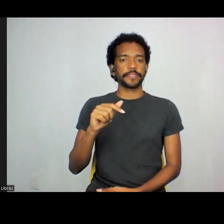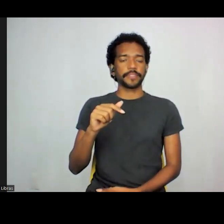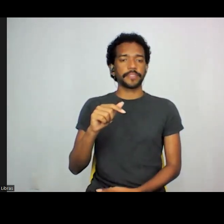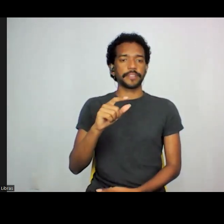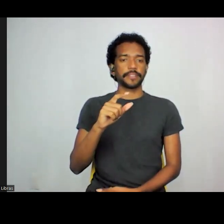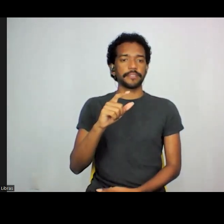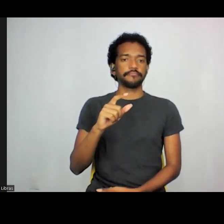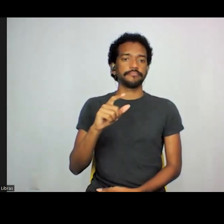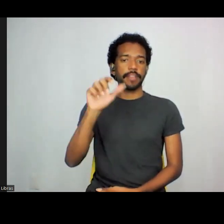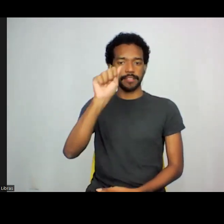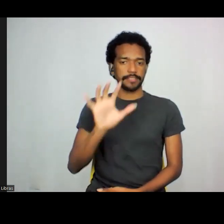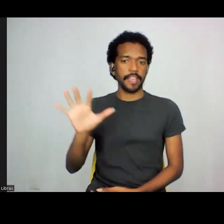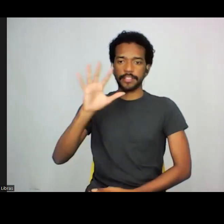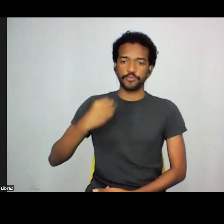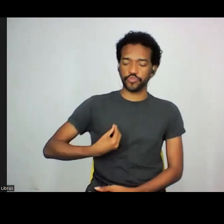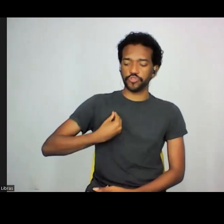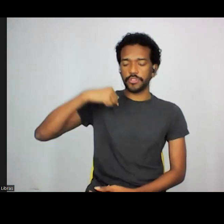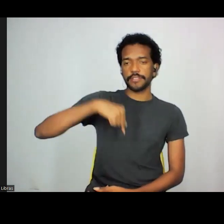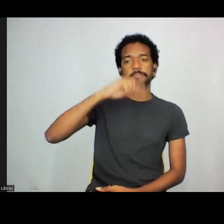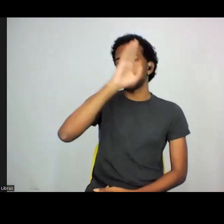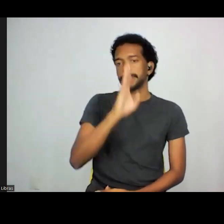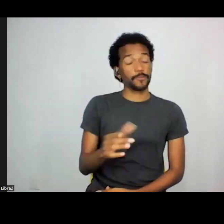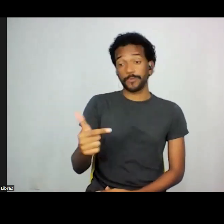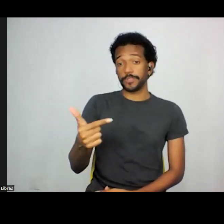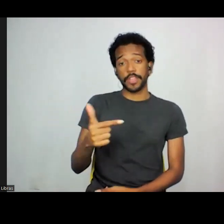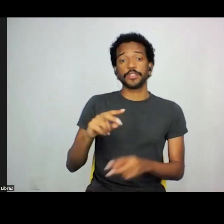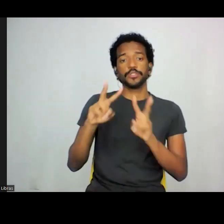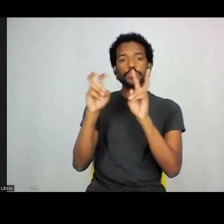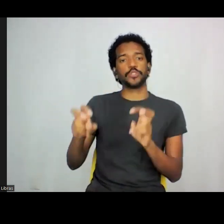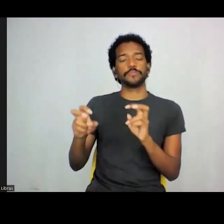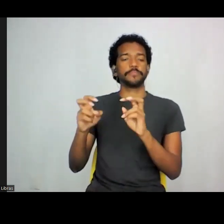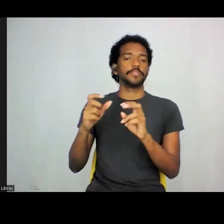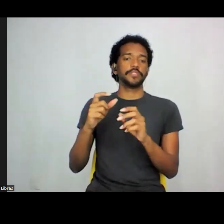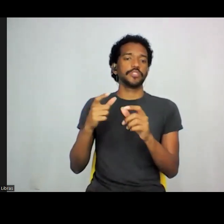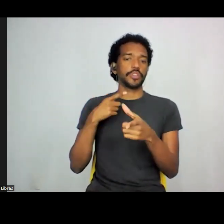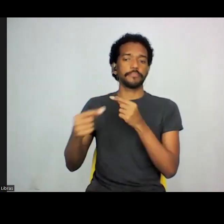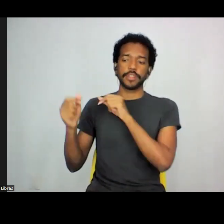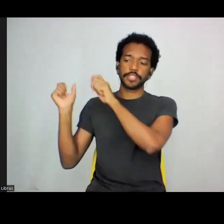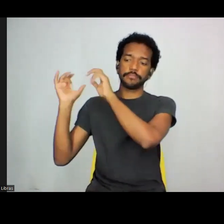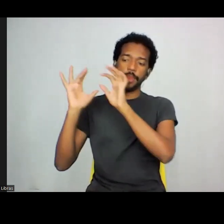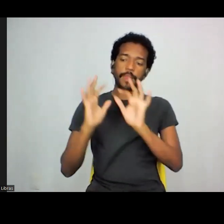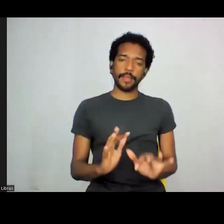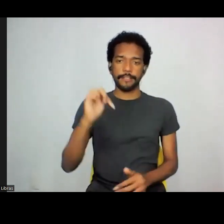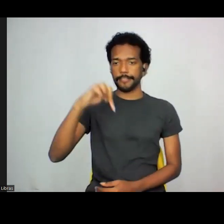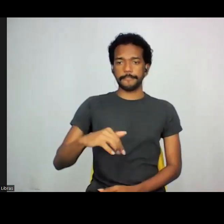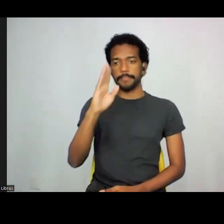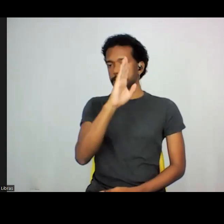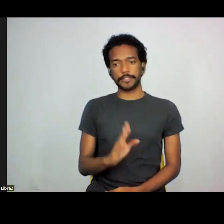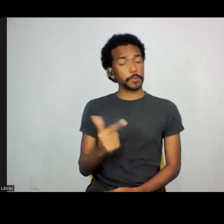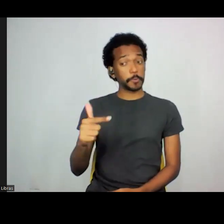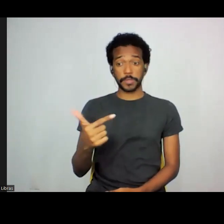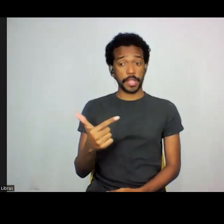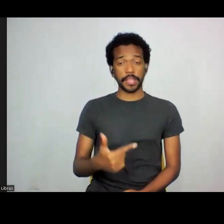uma vinda de elementos japoneses para o Brasil, não uma produção,